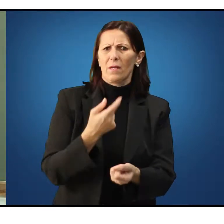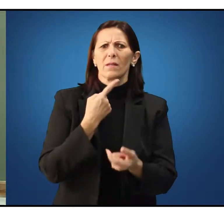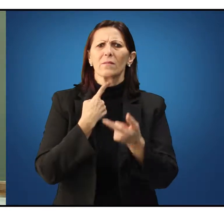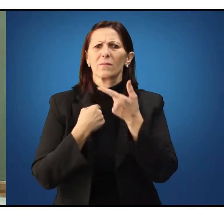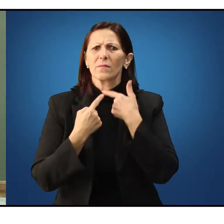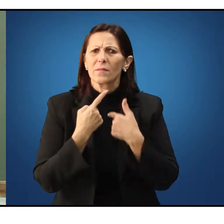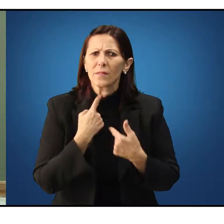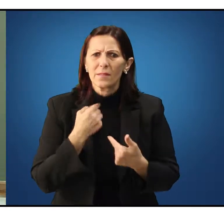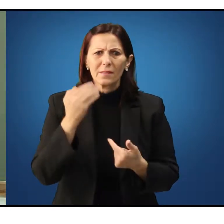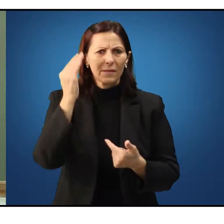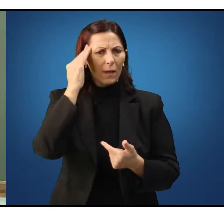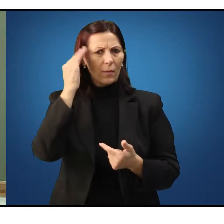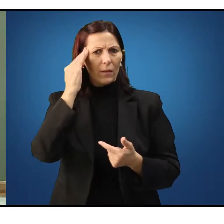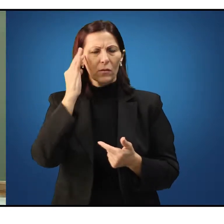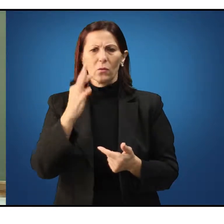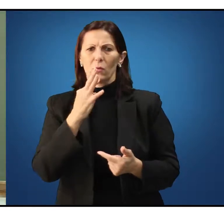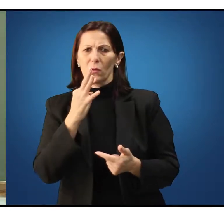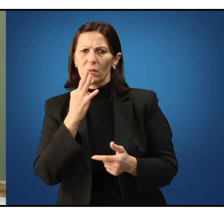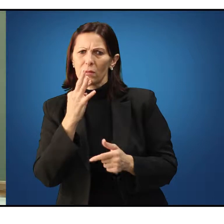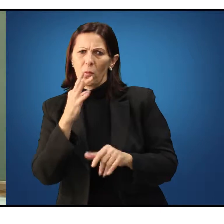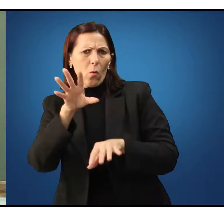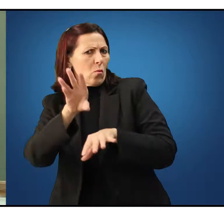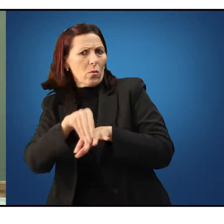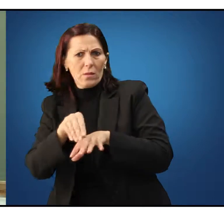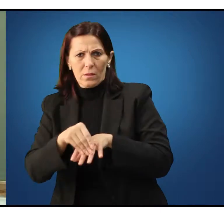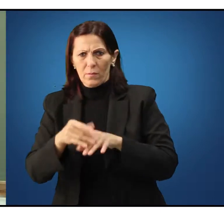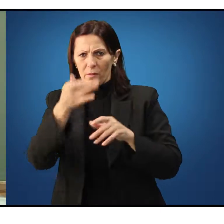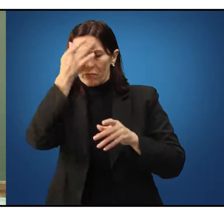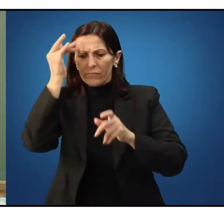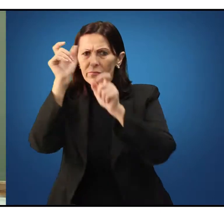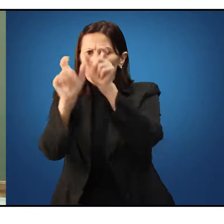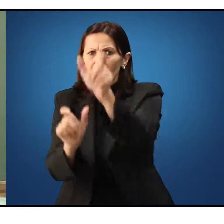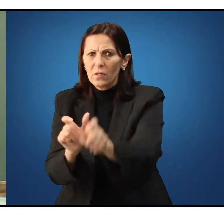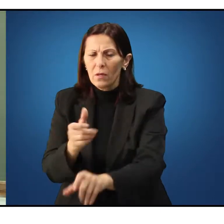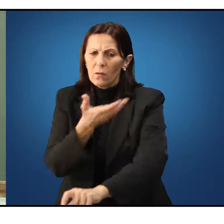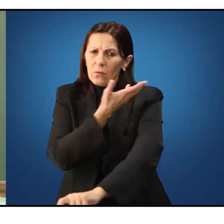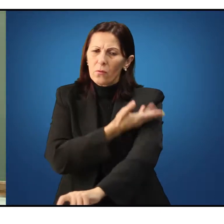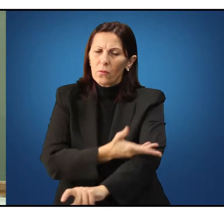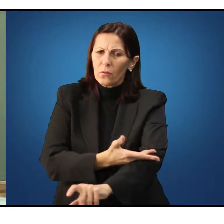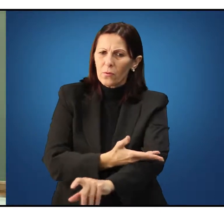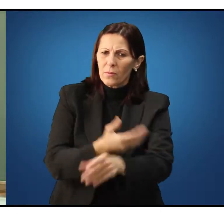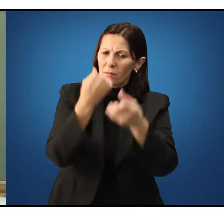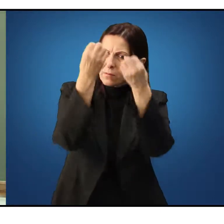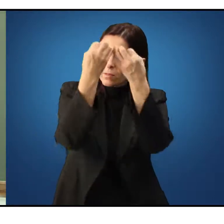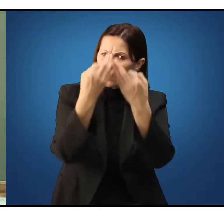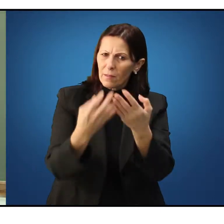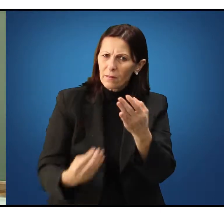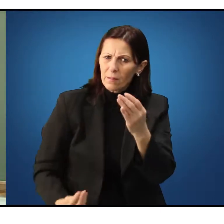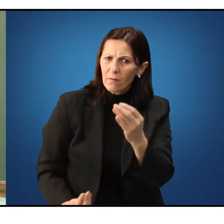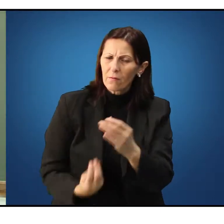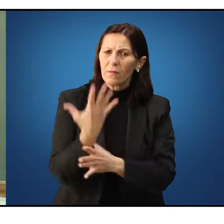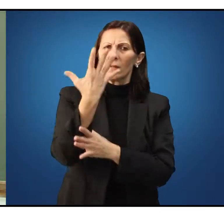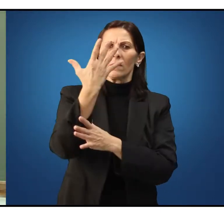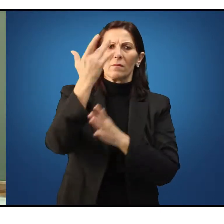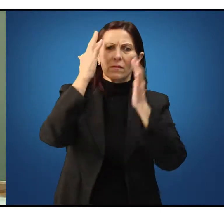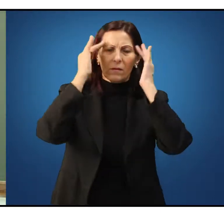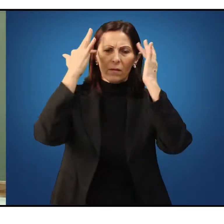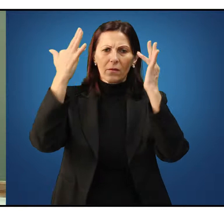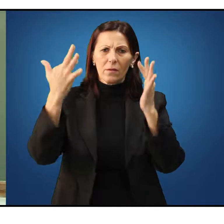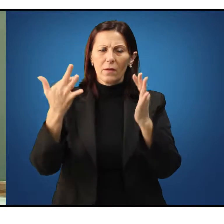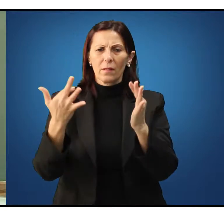o desejo do conhecimento humano. costuma-se dizer que a filosofia surgiu neste período